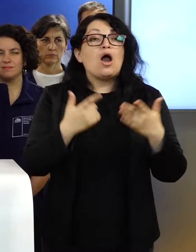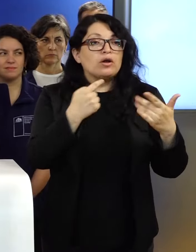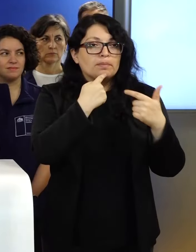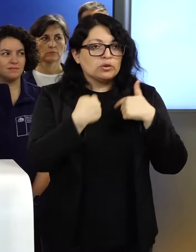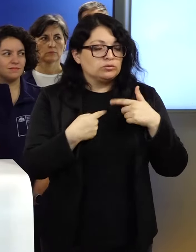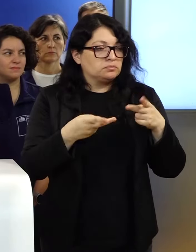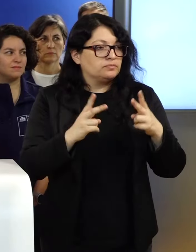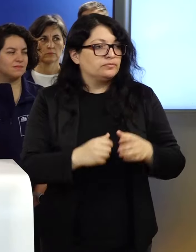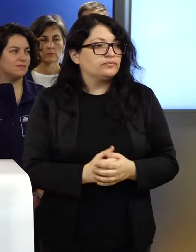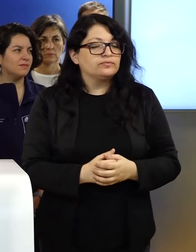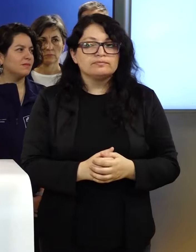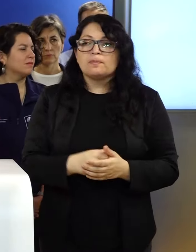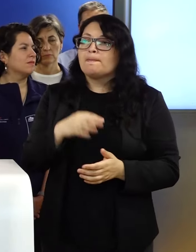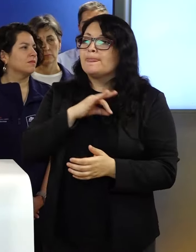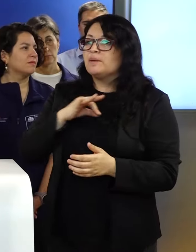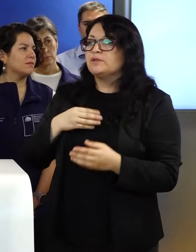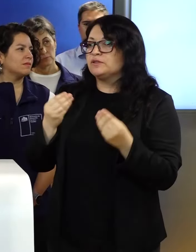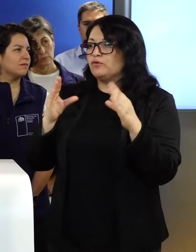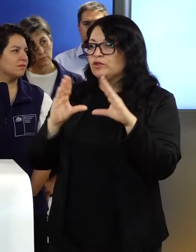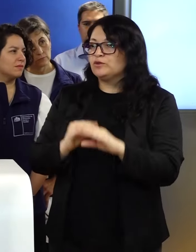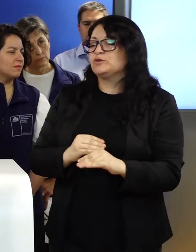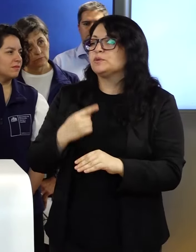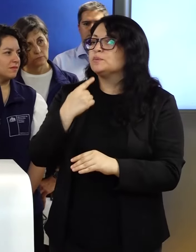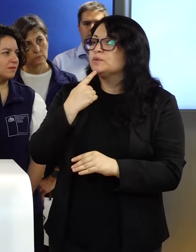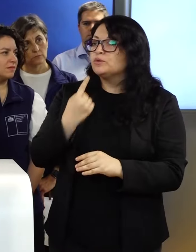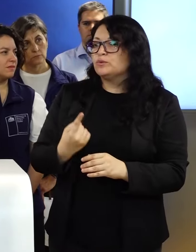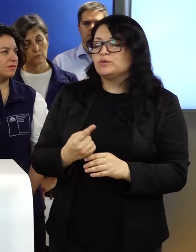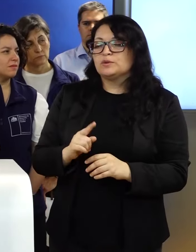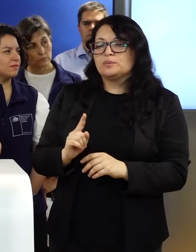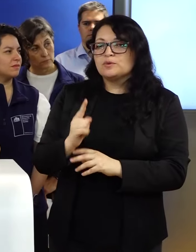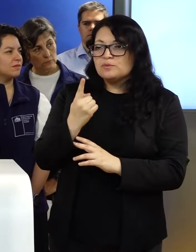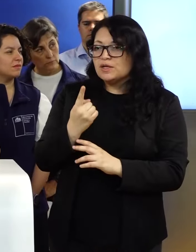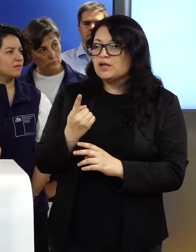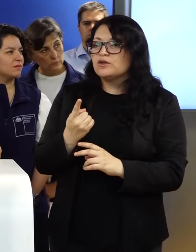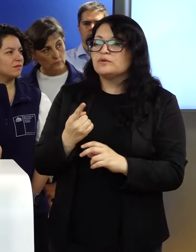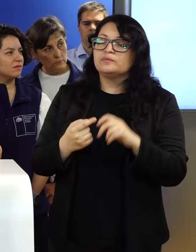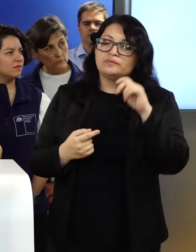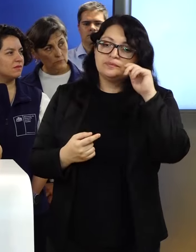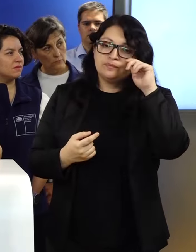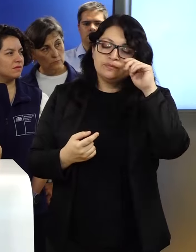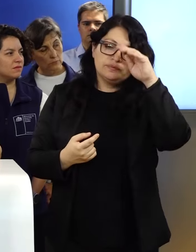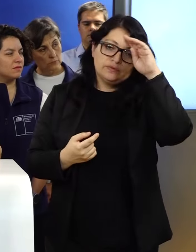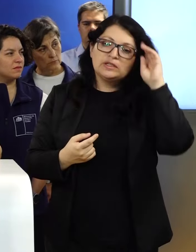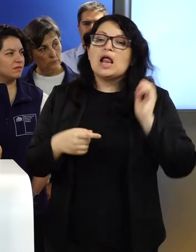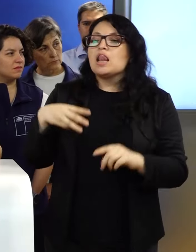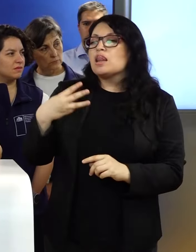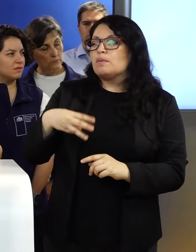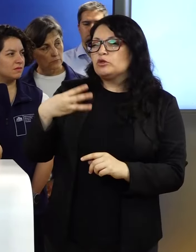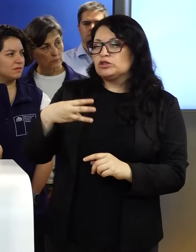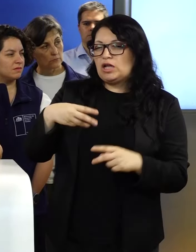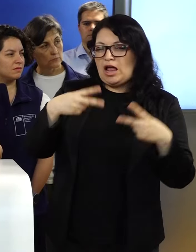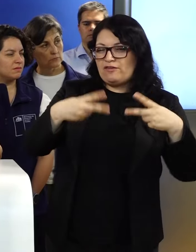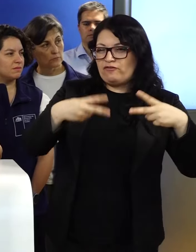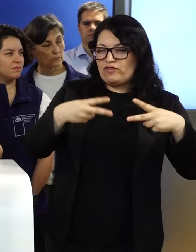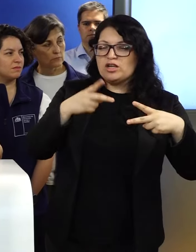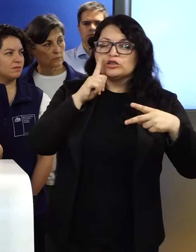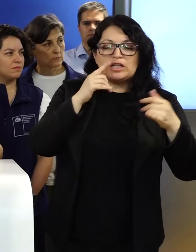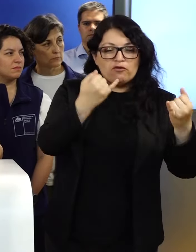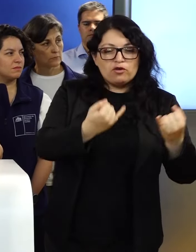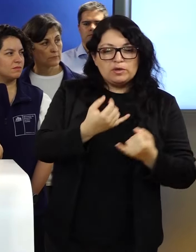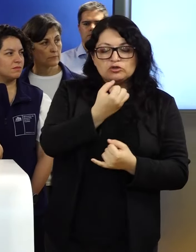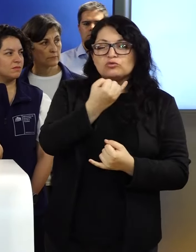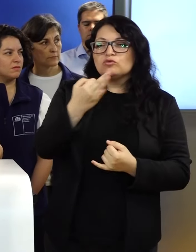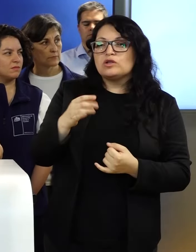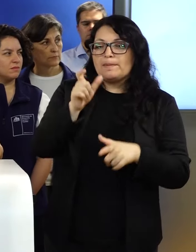Consultes. Ministra, buenas noches. Consultarle en primera instancia por el catastro que lleva la Municipalidad de Viña del Mar con respecto